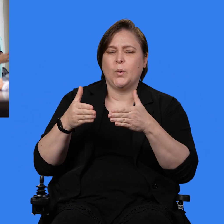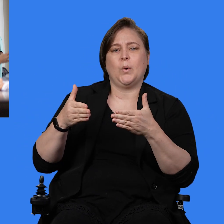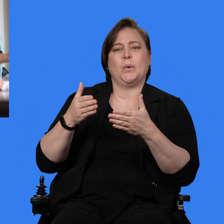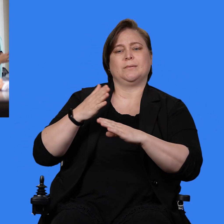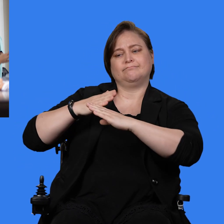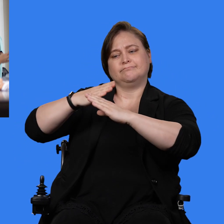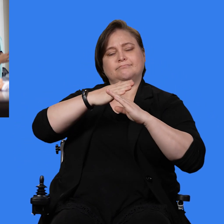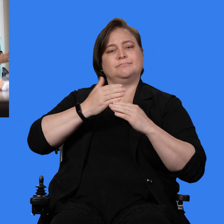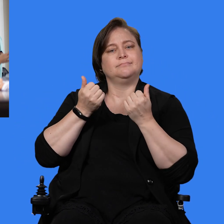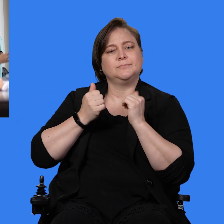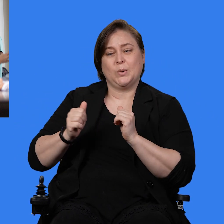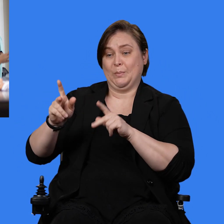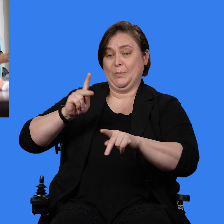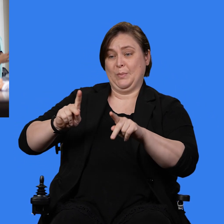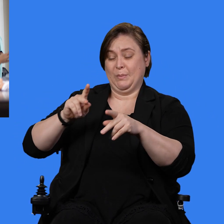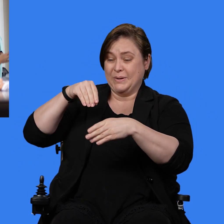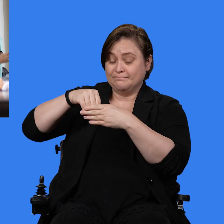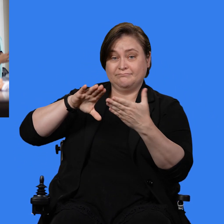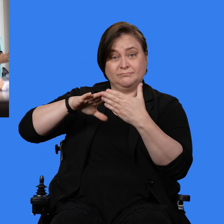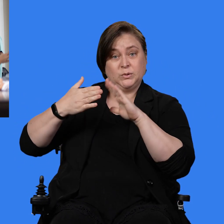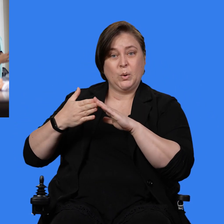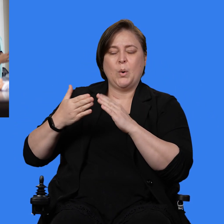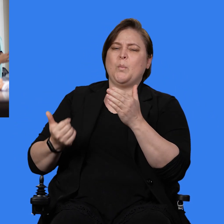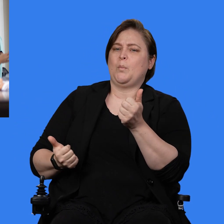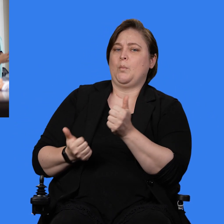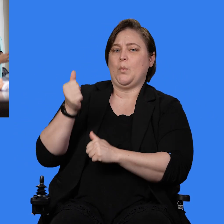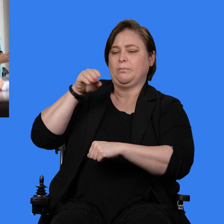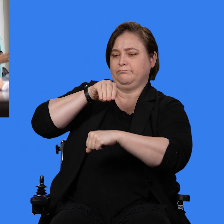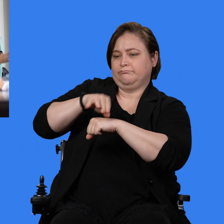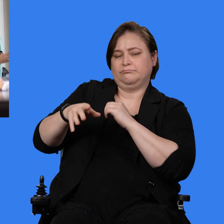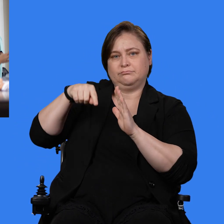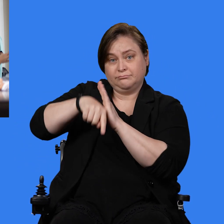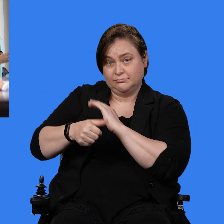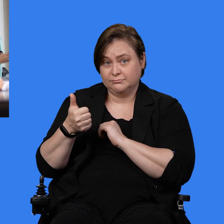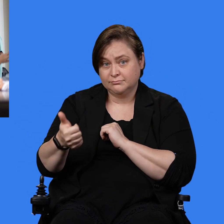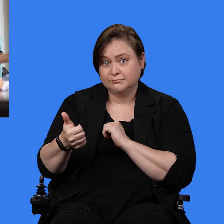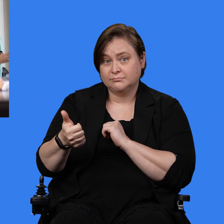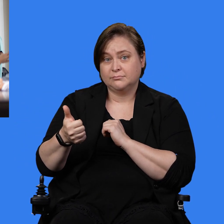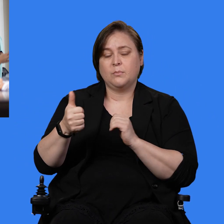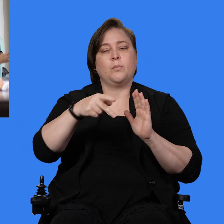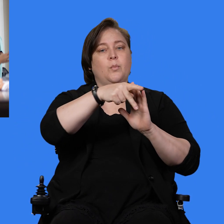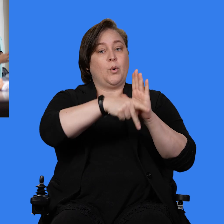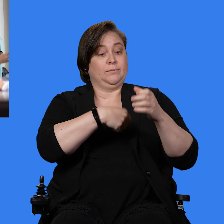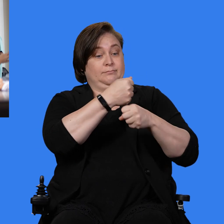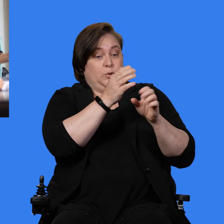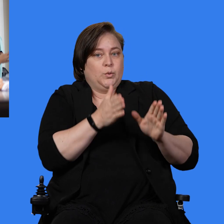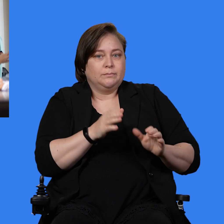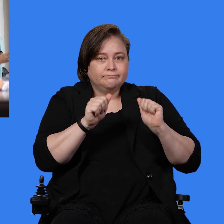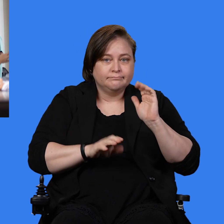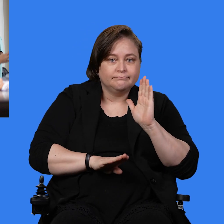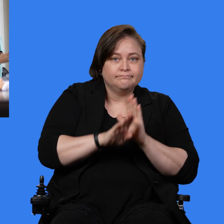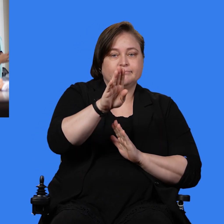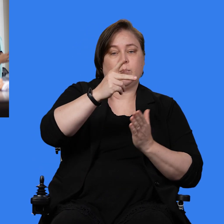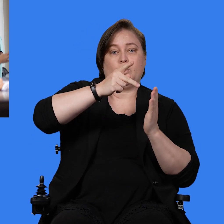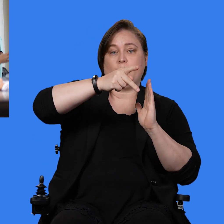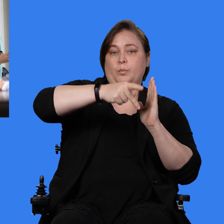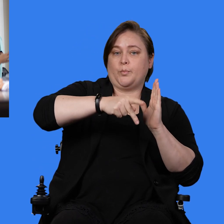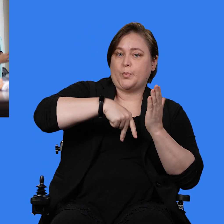esfuerzos de prevención para las personas en la comunidad más afectadas por el suicidio. Los encargados de formular políticas pueden crear programas y